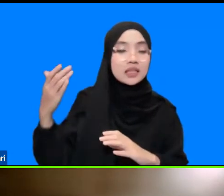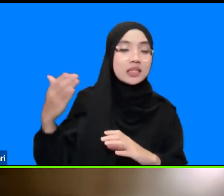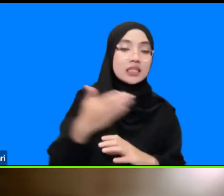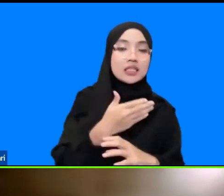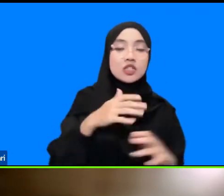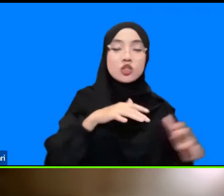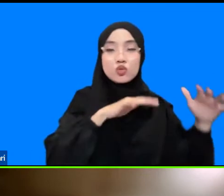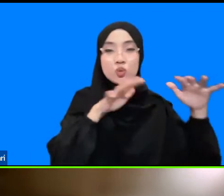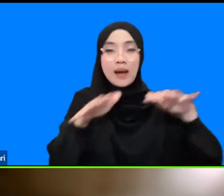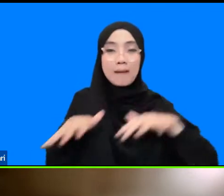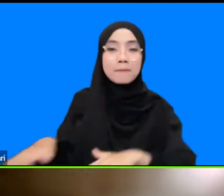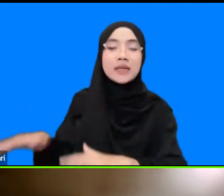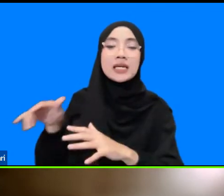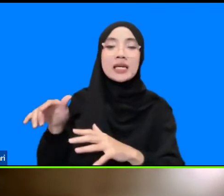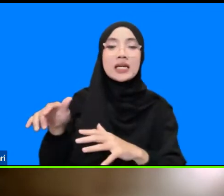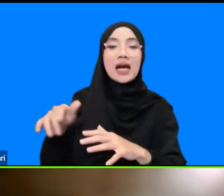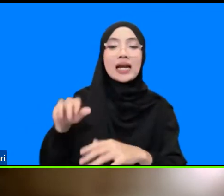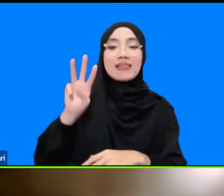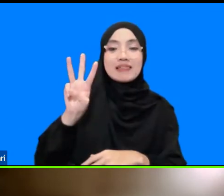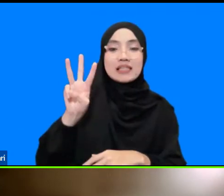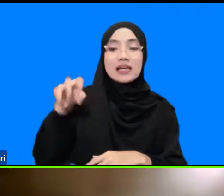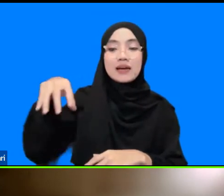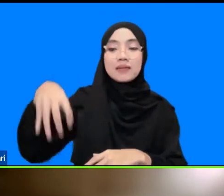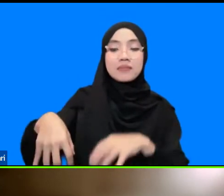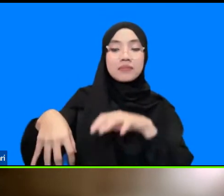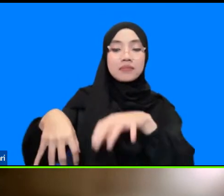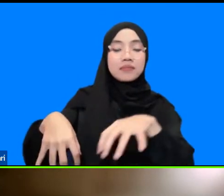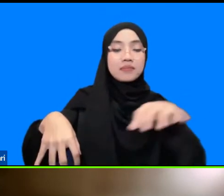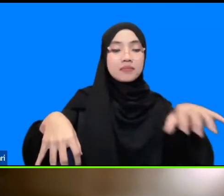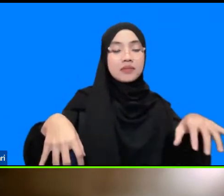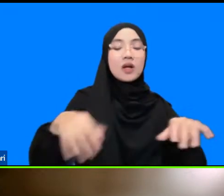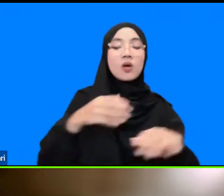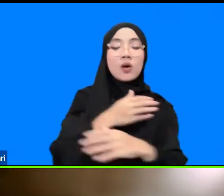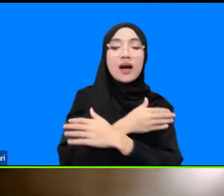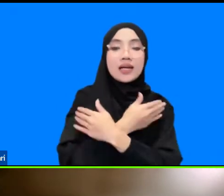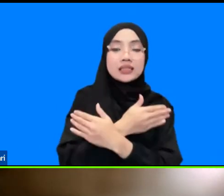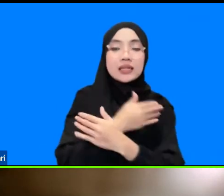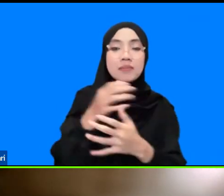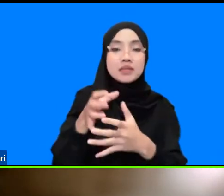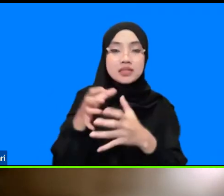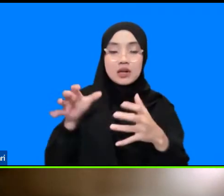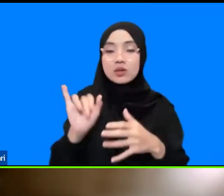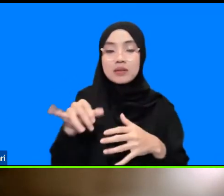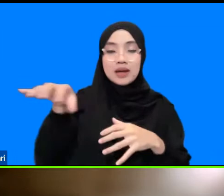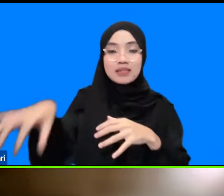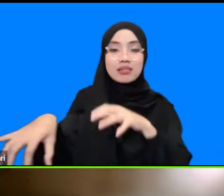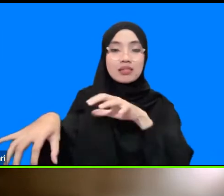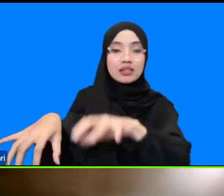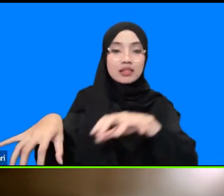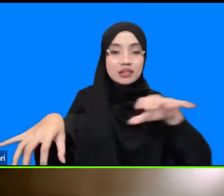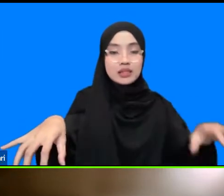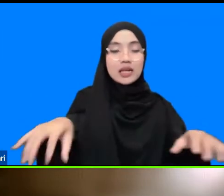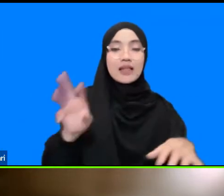khusus kota bandar Aceh ada tiga titik dan Aceh besar itu ada tiga titik namun